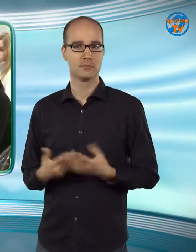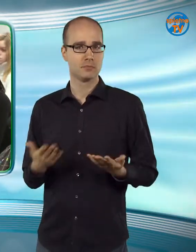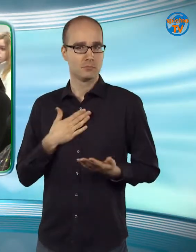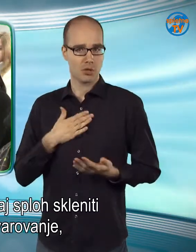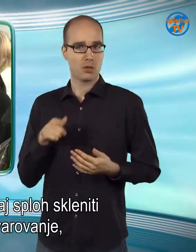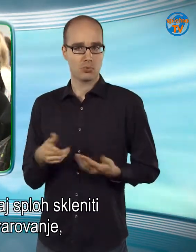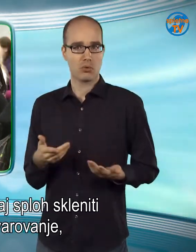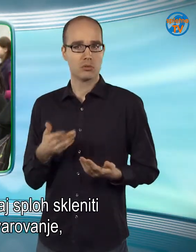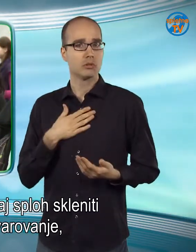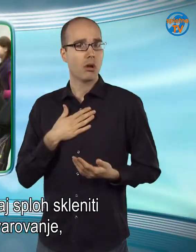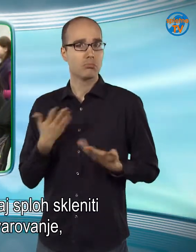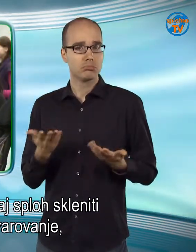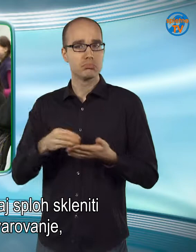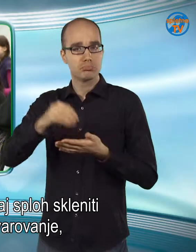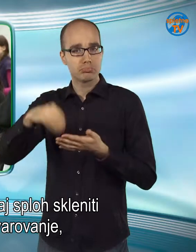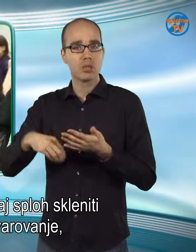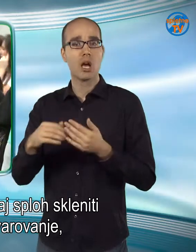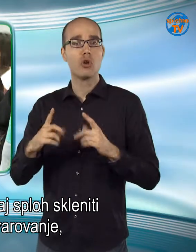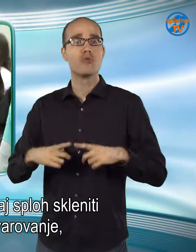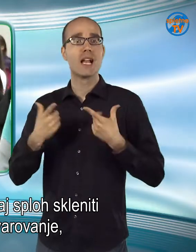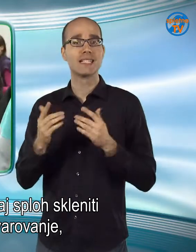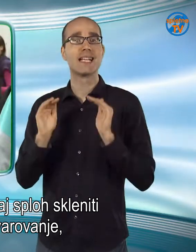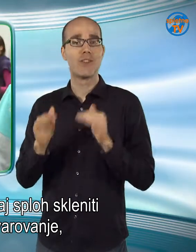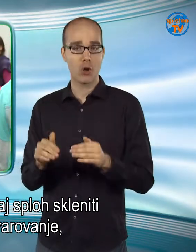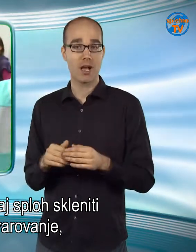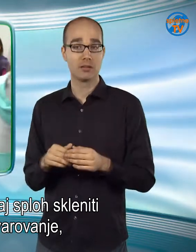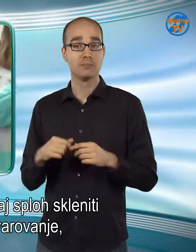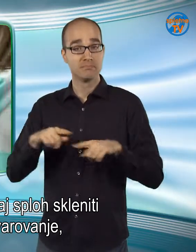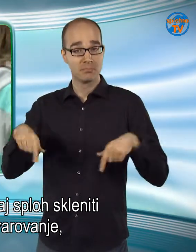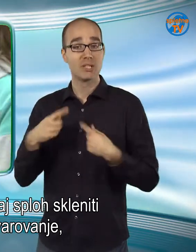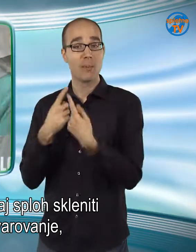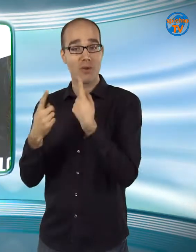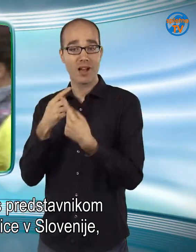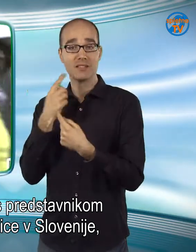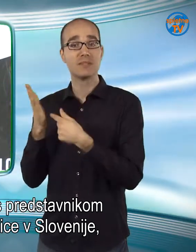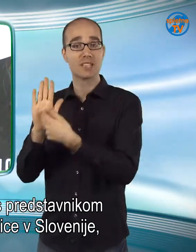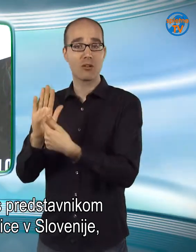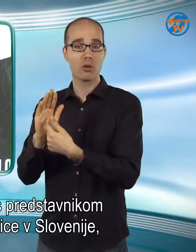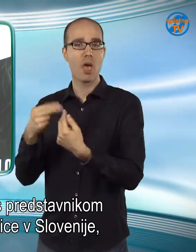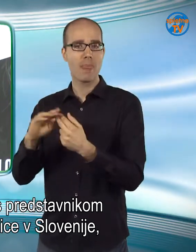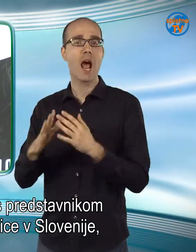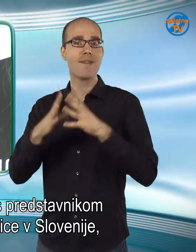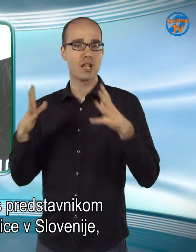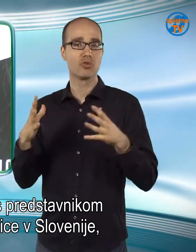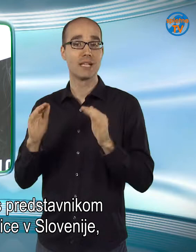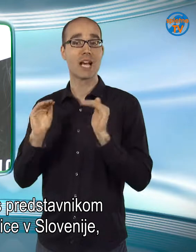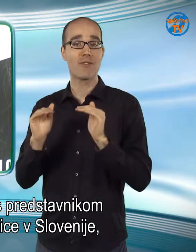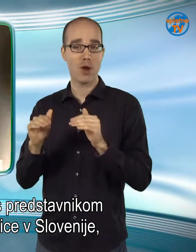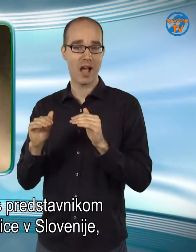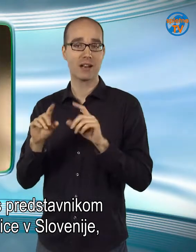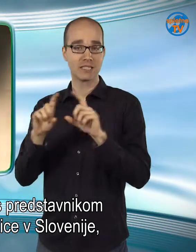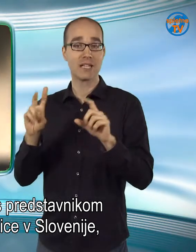Zakaj je tako in zakaj sploh skleniti življensko zavarovanje, smo se pogovarjali s predstavnikom največje